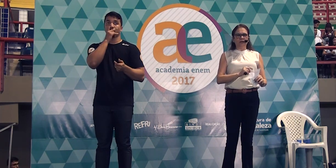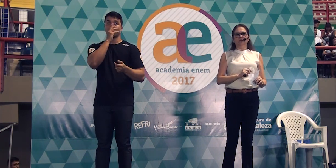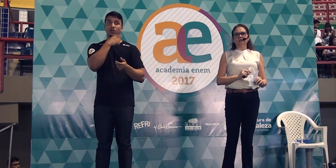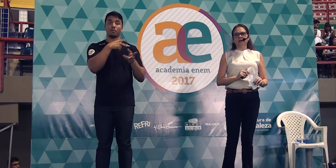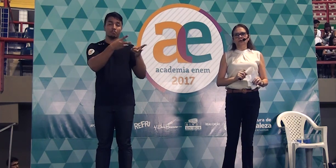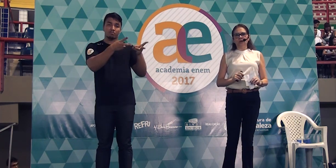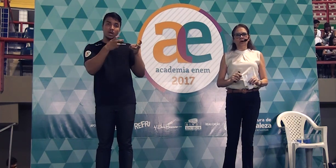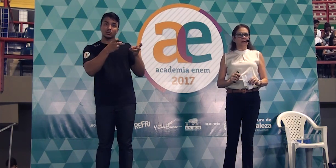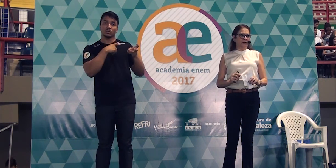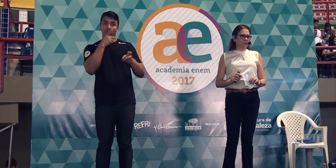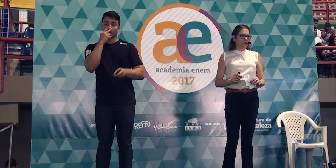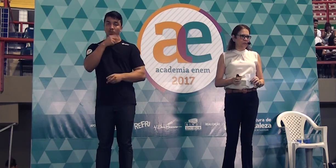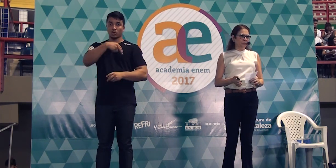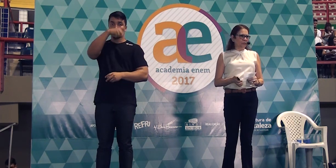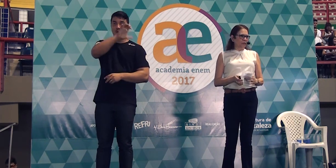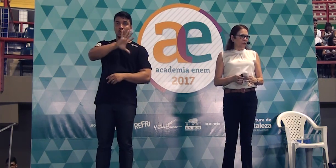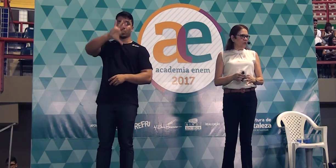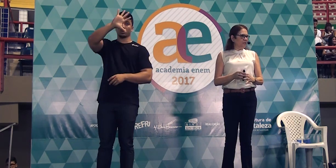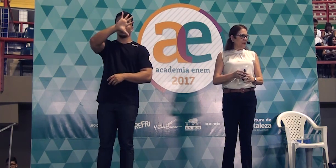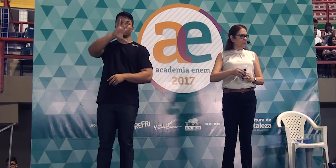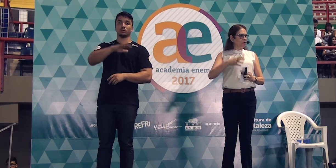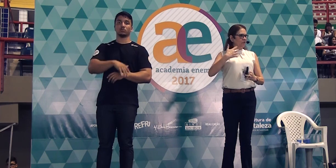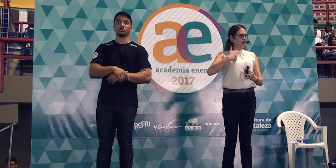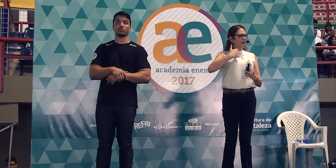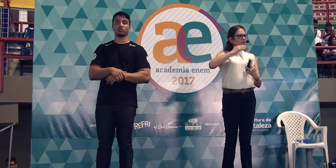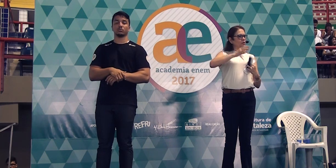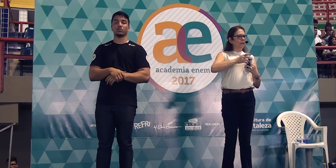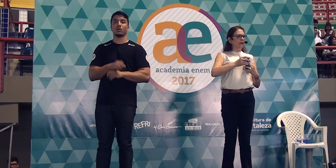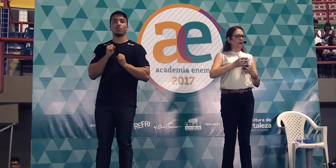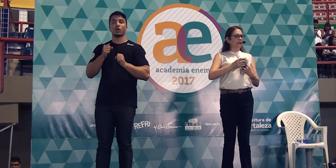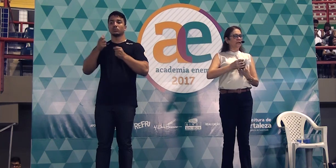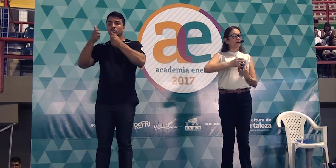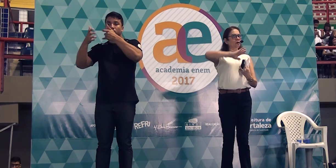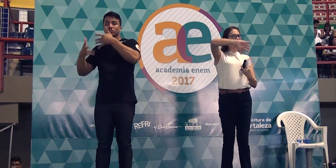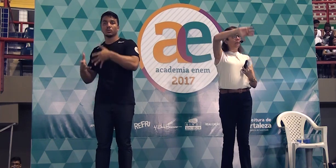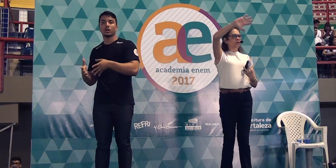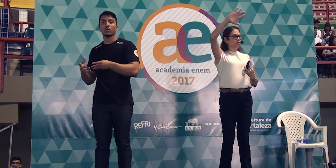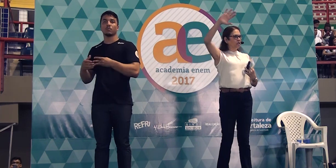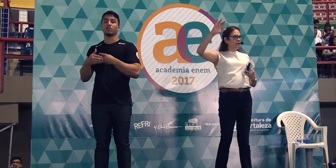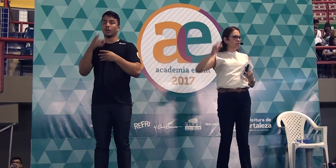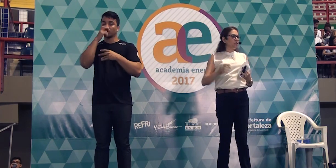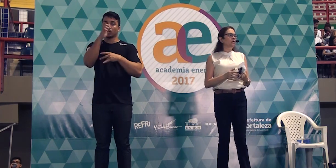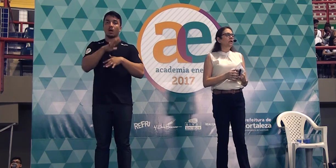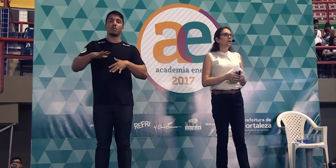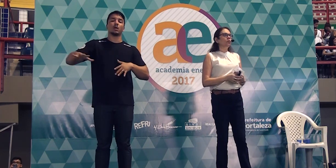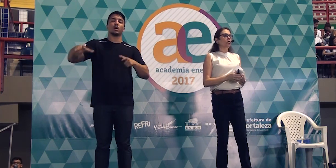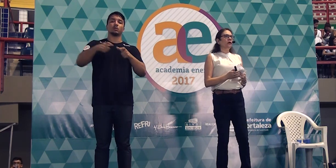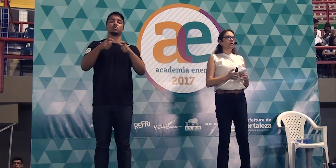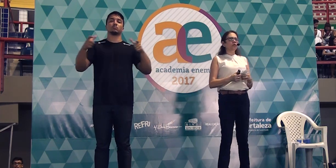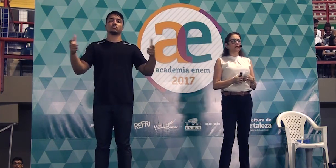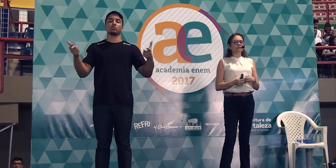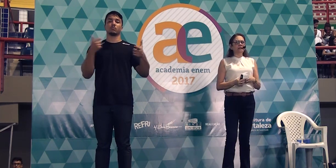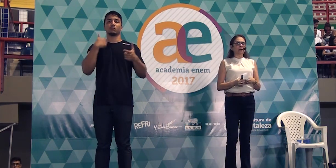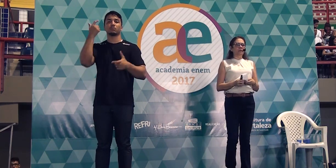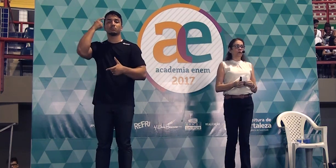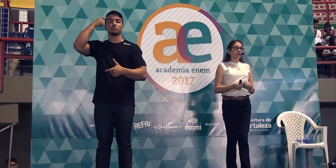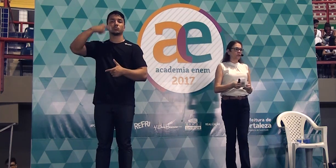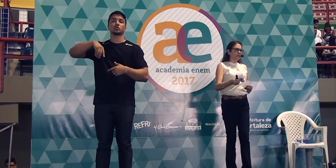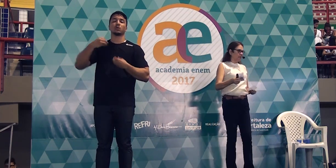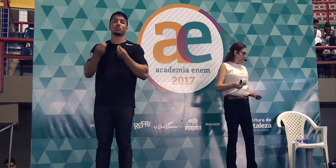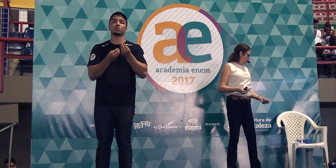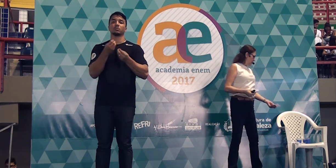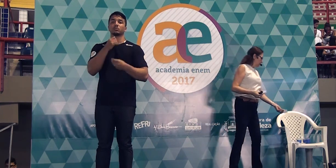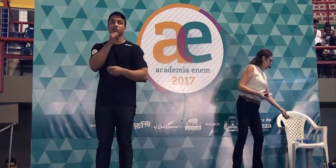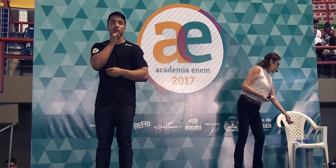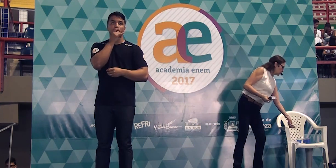perceba que você é do Nordeste. Você pode falar de uma maneira tão abrangente que o corretor nem saiba